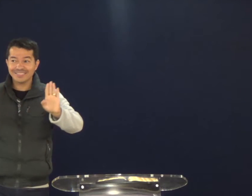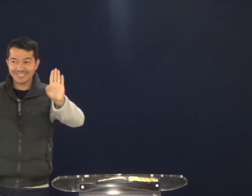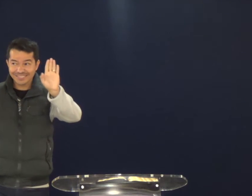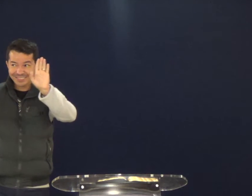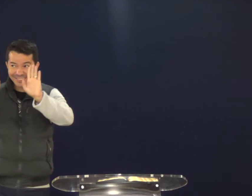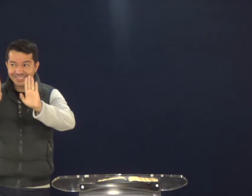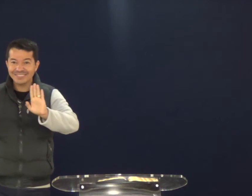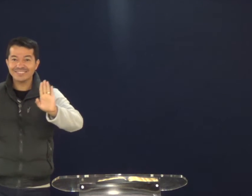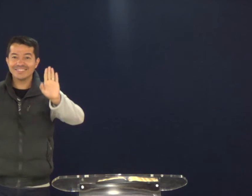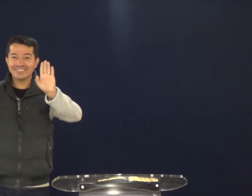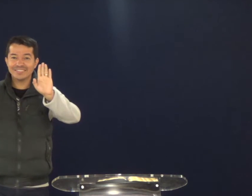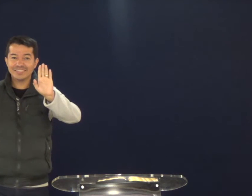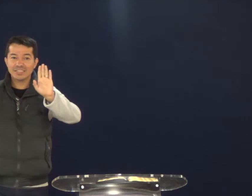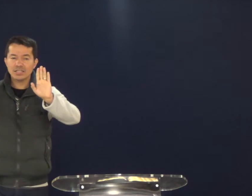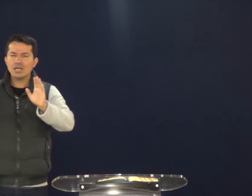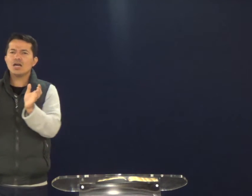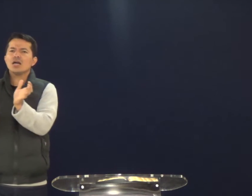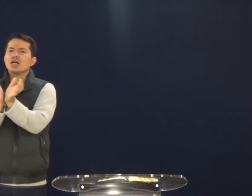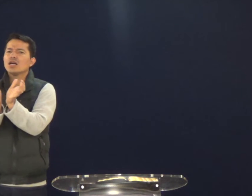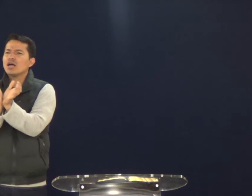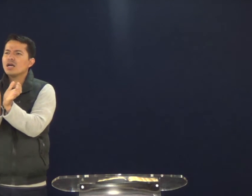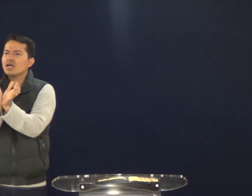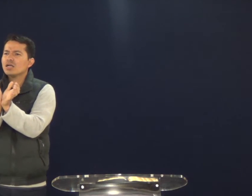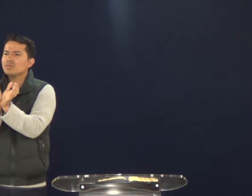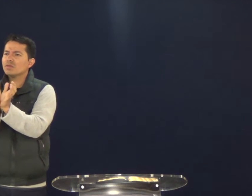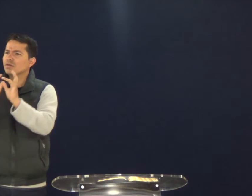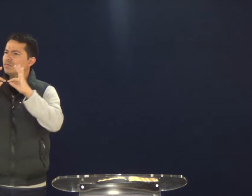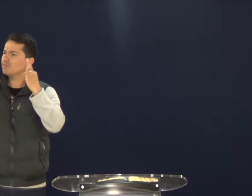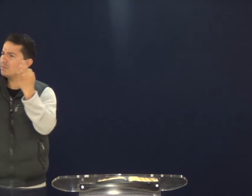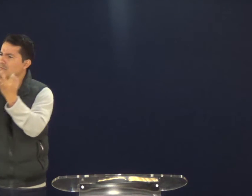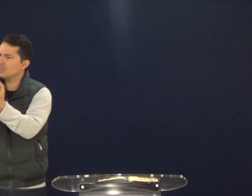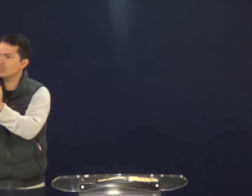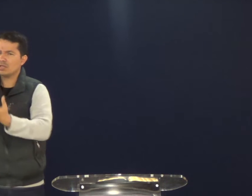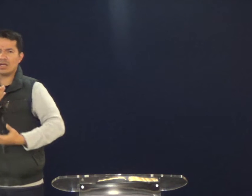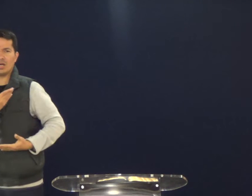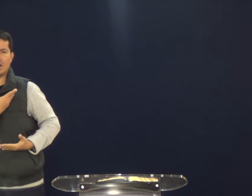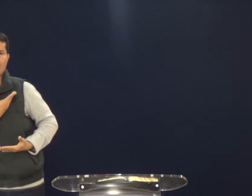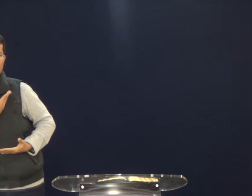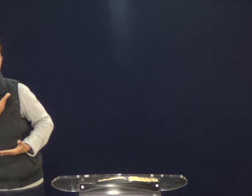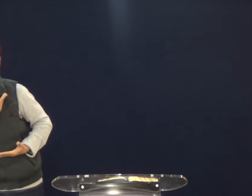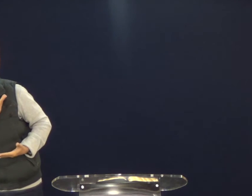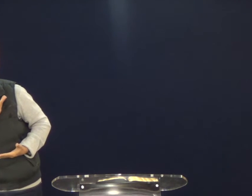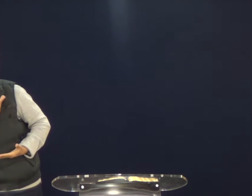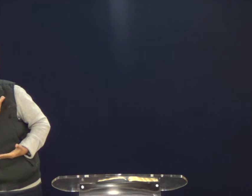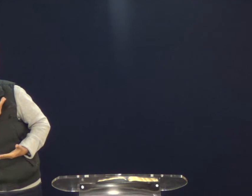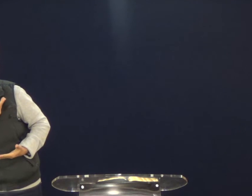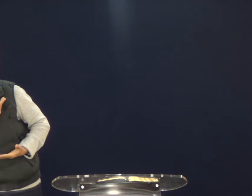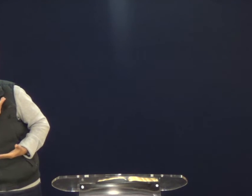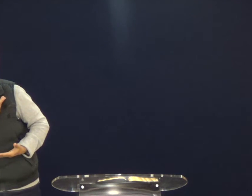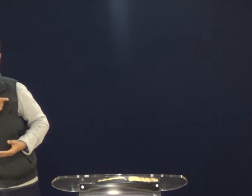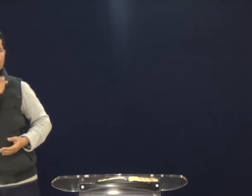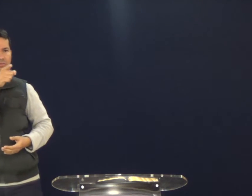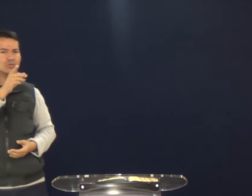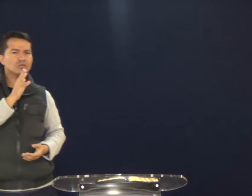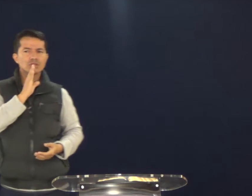cidade de Betânia. Junto com ele. Um grupo, amigos, família.